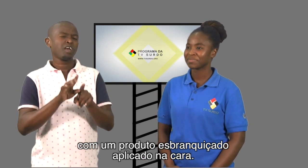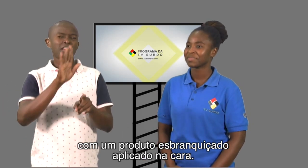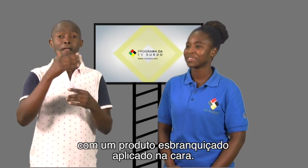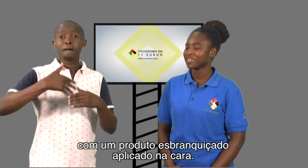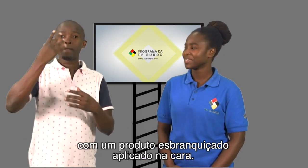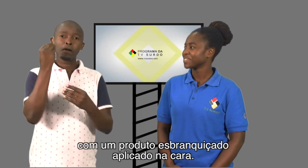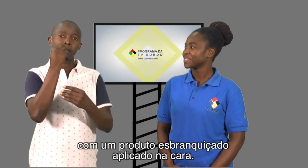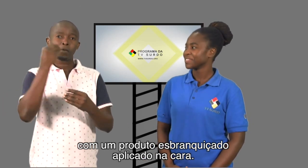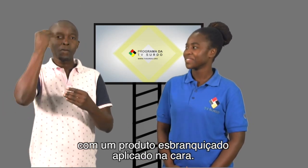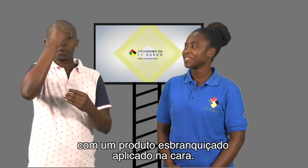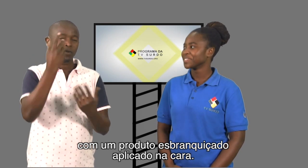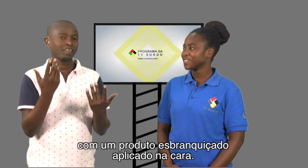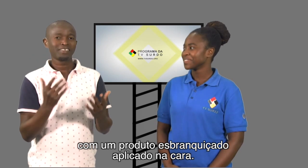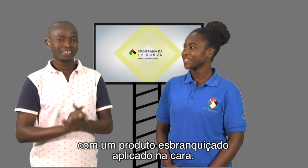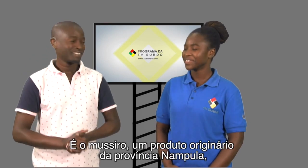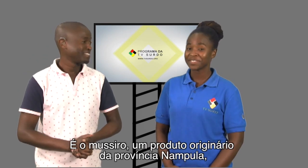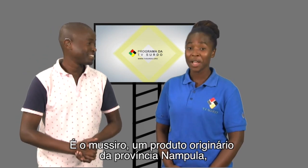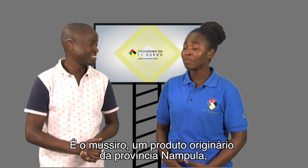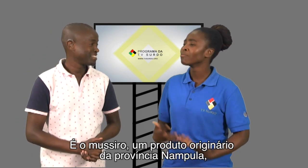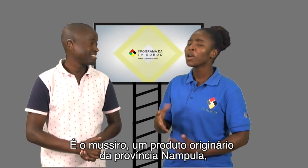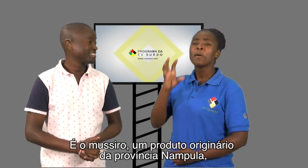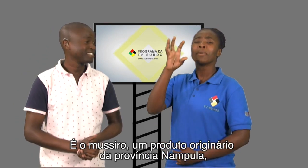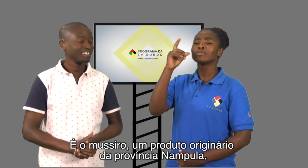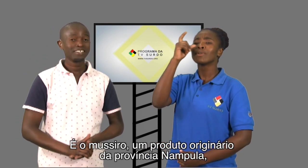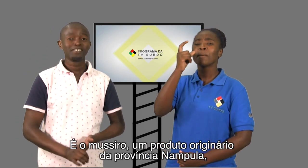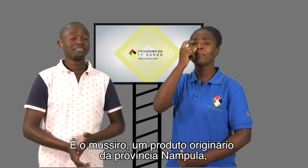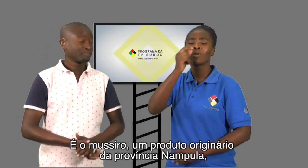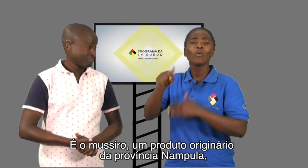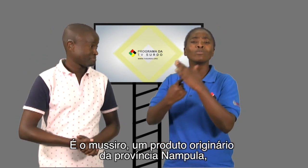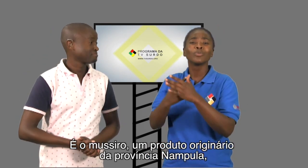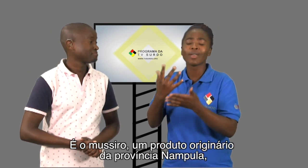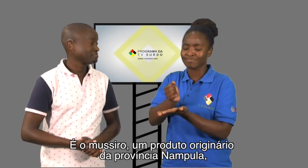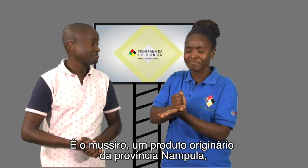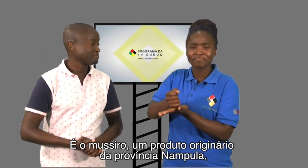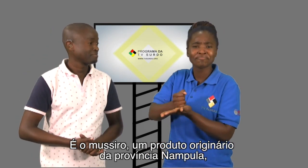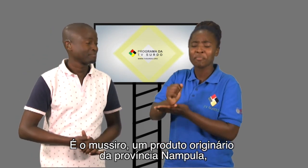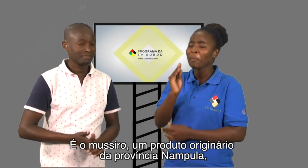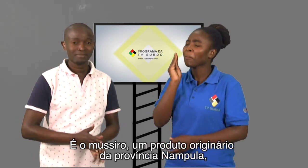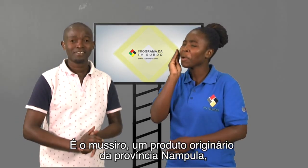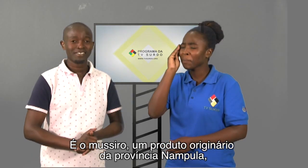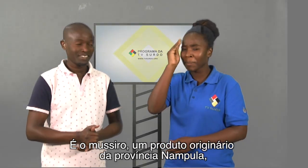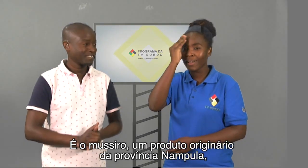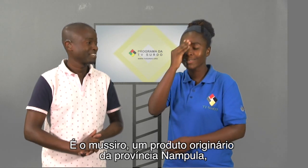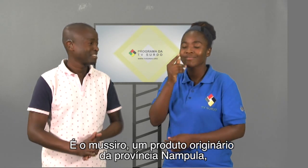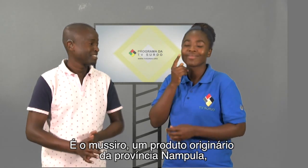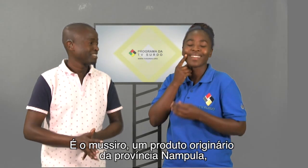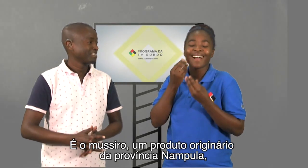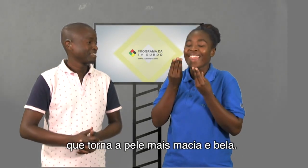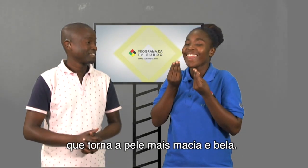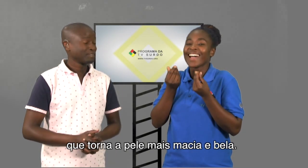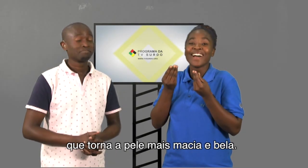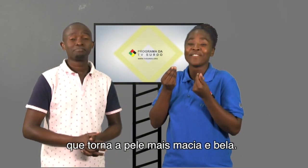esbranquiçado aplicado na cara. É o Muciro, um produto originário da província de